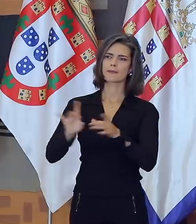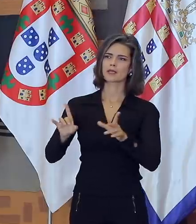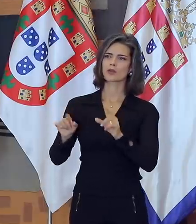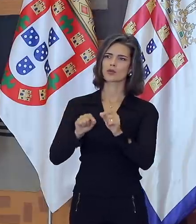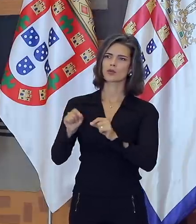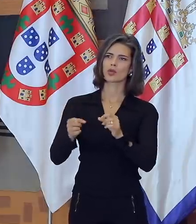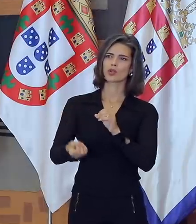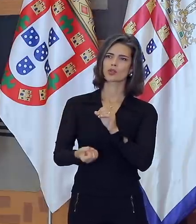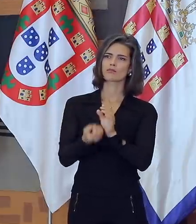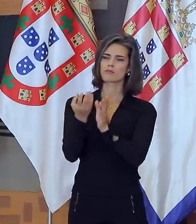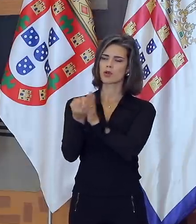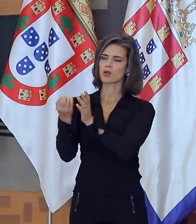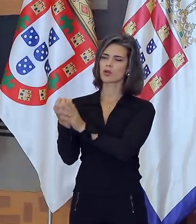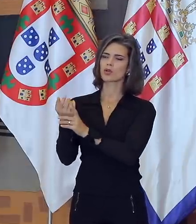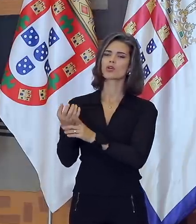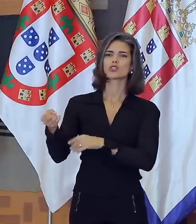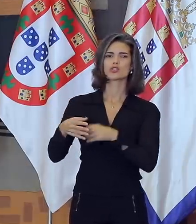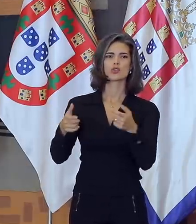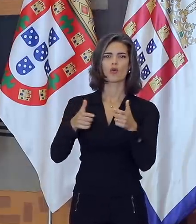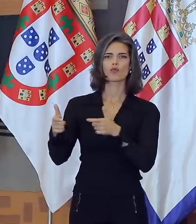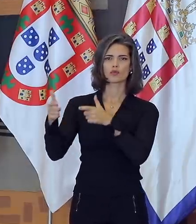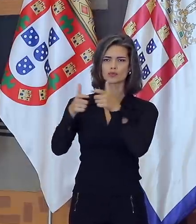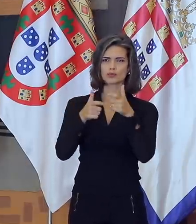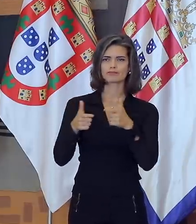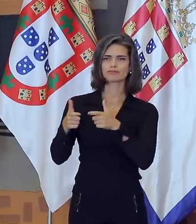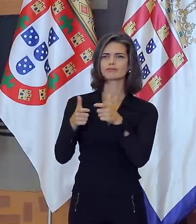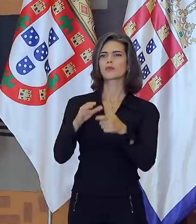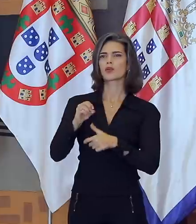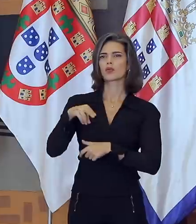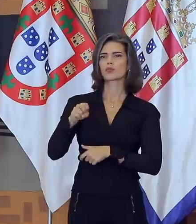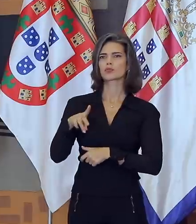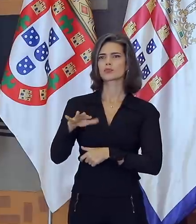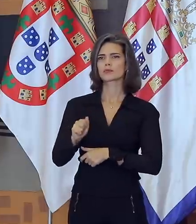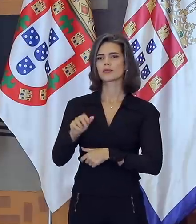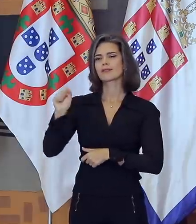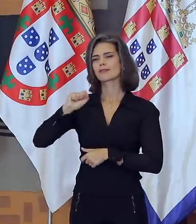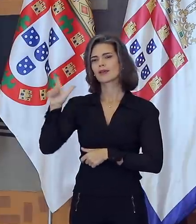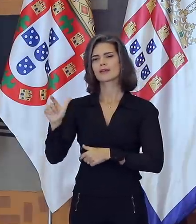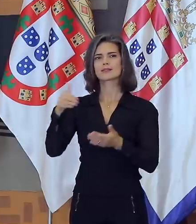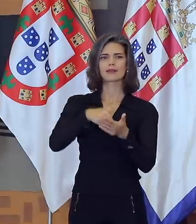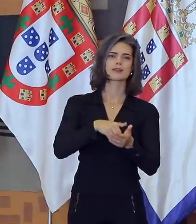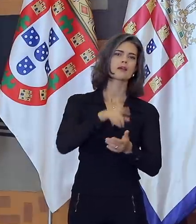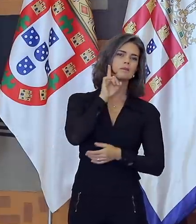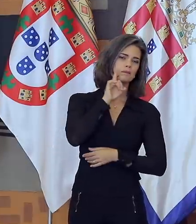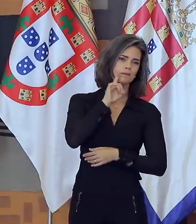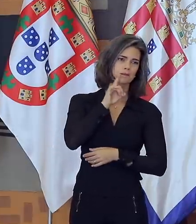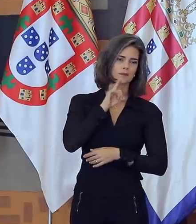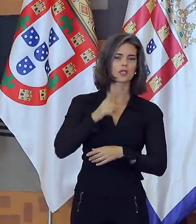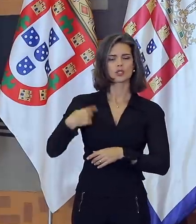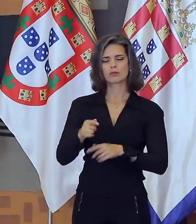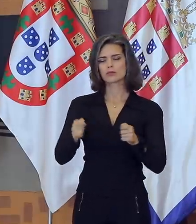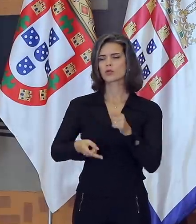abertura de novos postos no ano que vem, repartições consulares da Ásia até os Estados Unidos, e nos permitirá dar